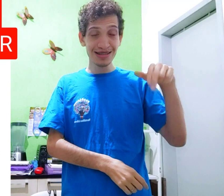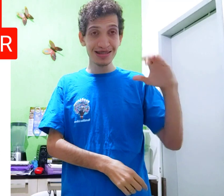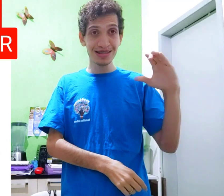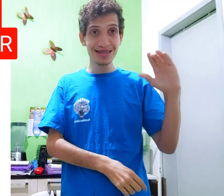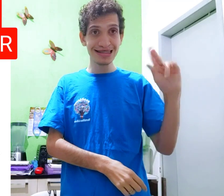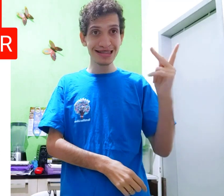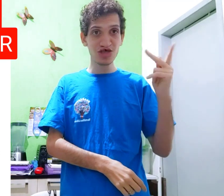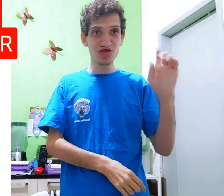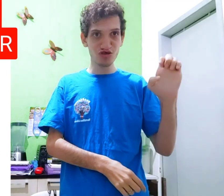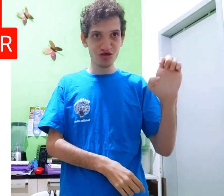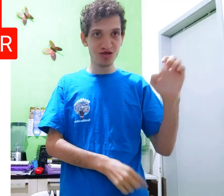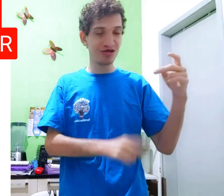Primeiro, lanci!